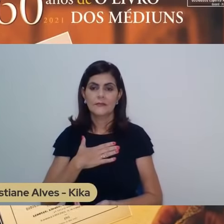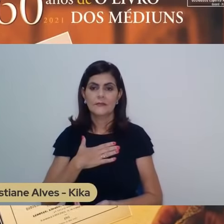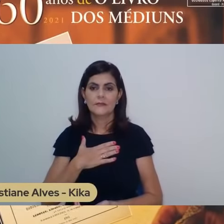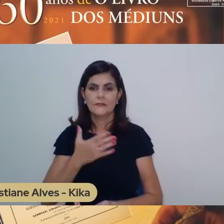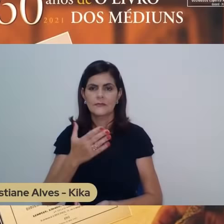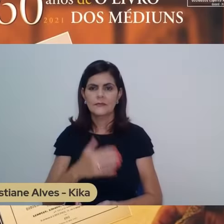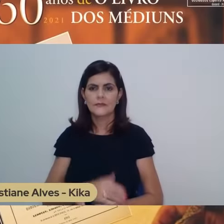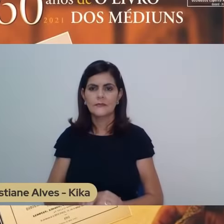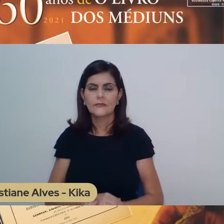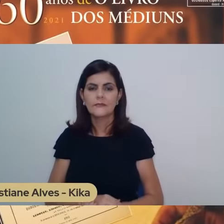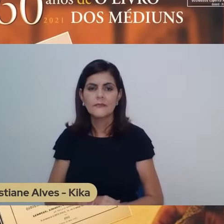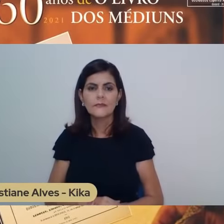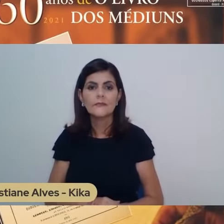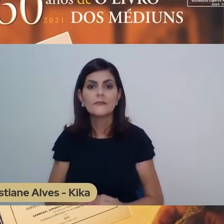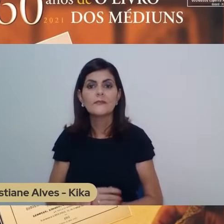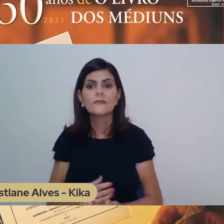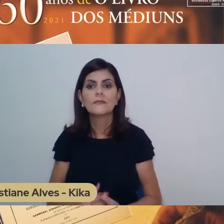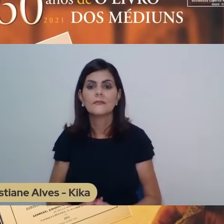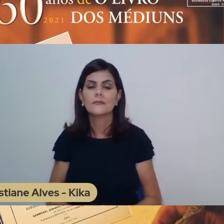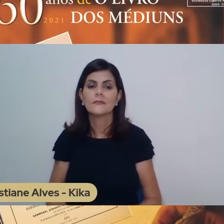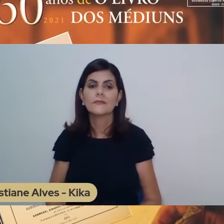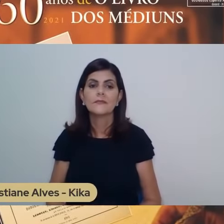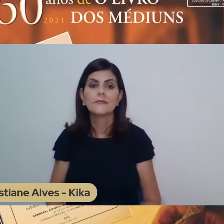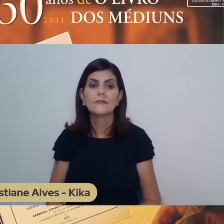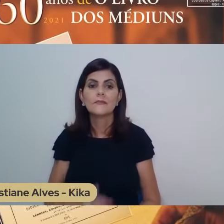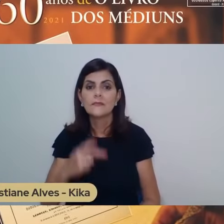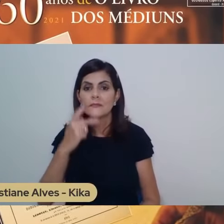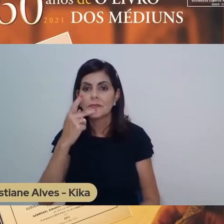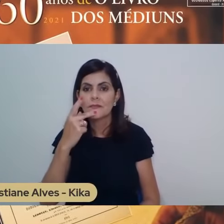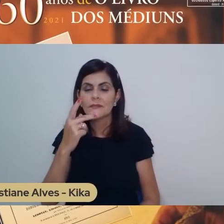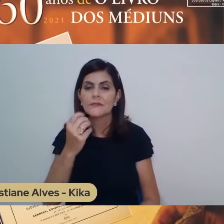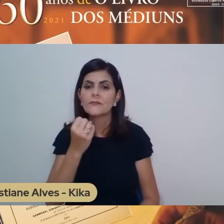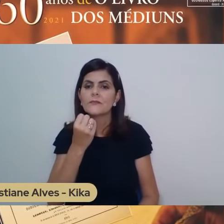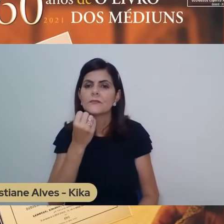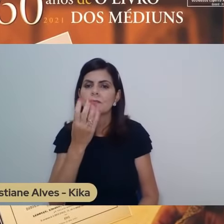No termo que ele cunha, o bom combate,